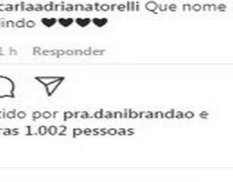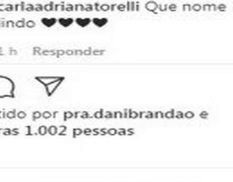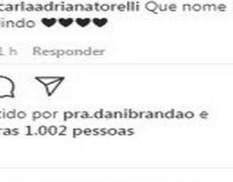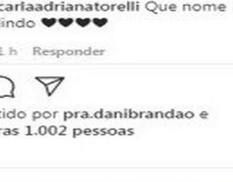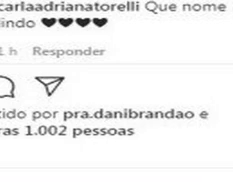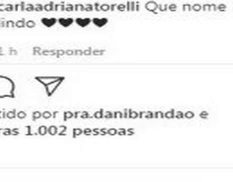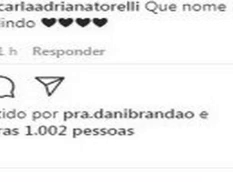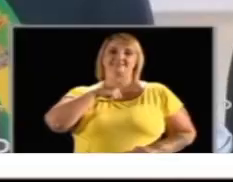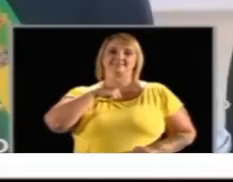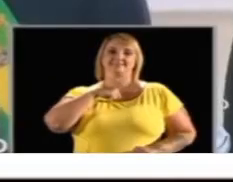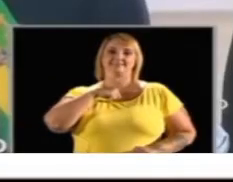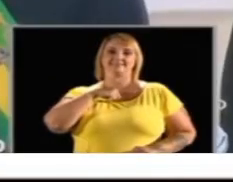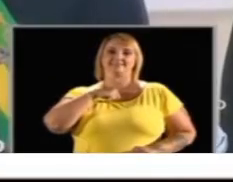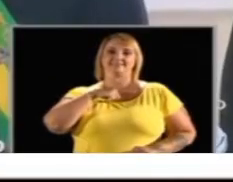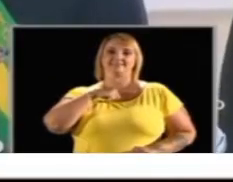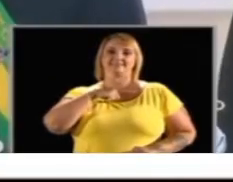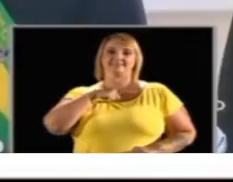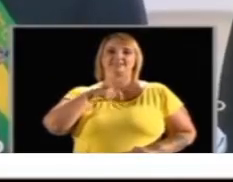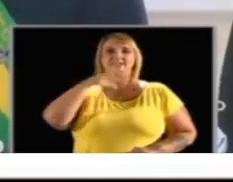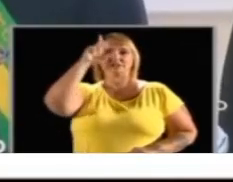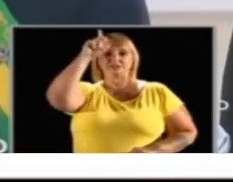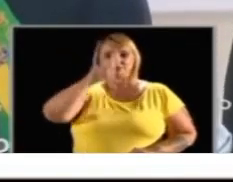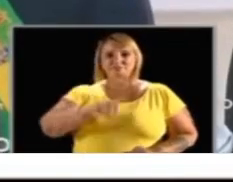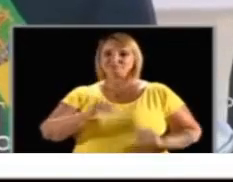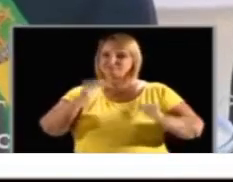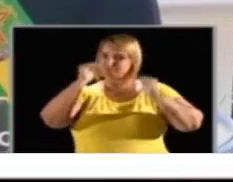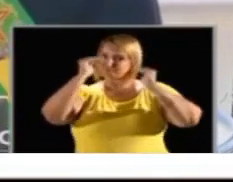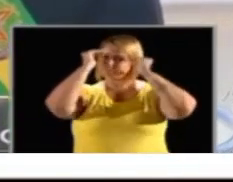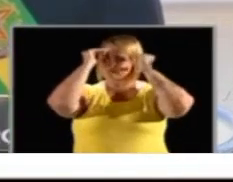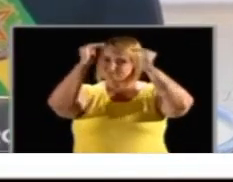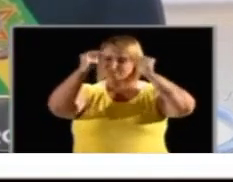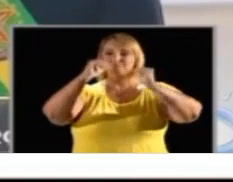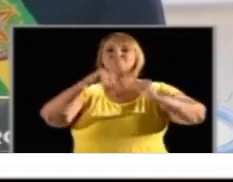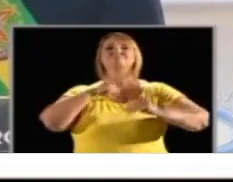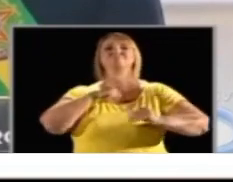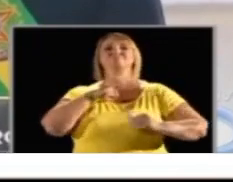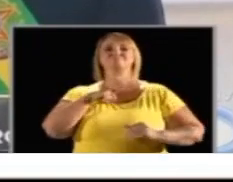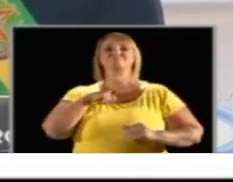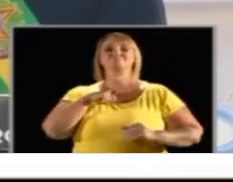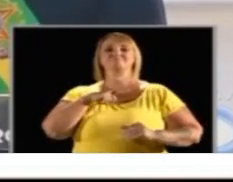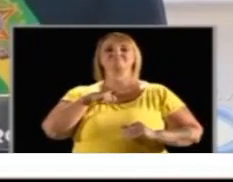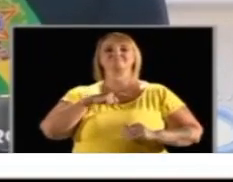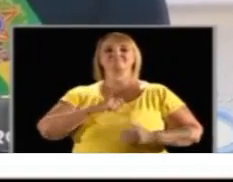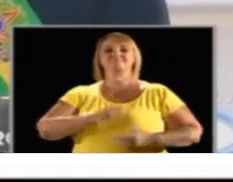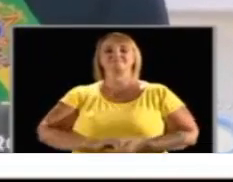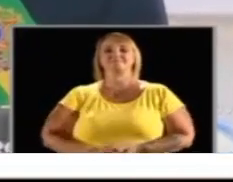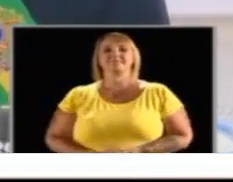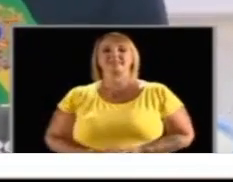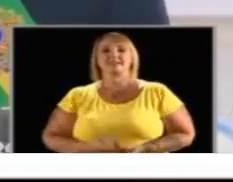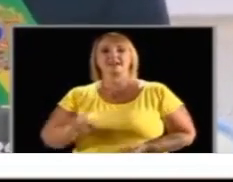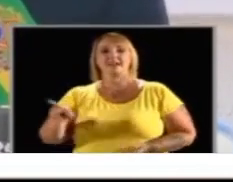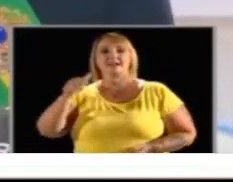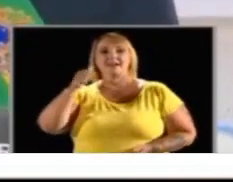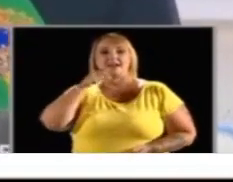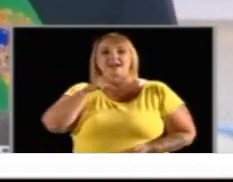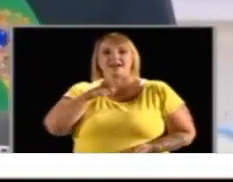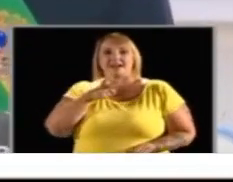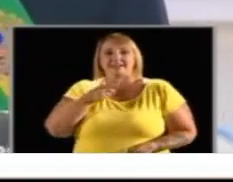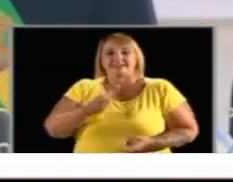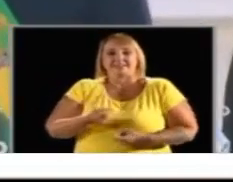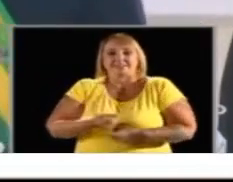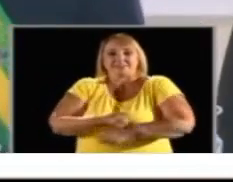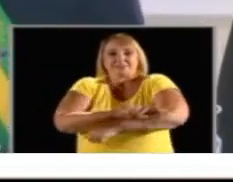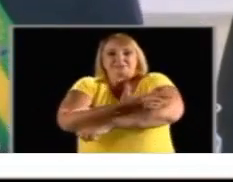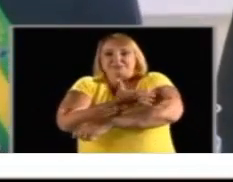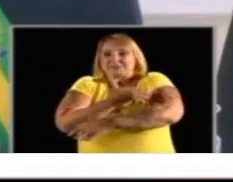Augusto já tem perfil no Instagram, onde são postadas fotos e vídeos do novo mascote da família Bolsonaro.